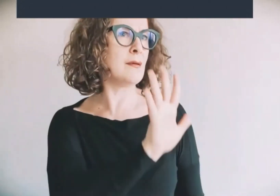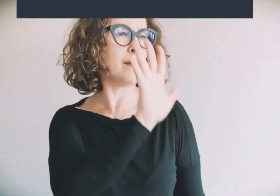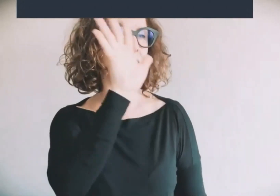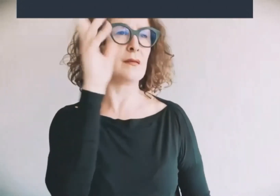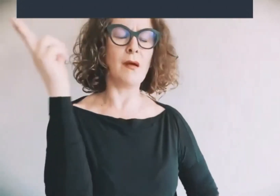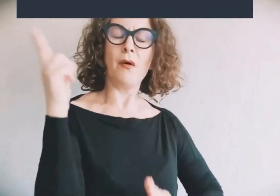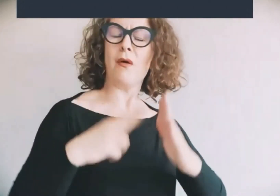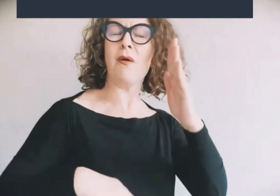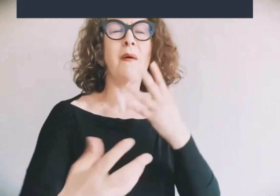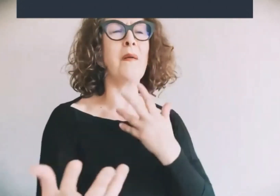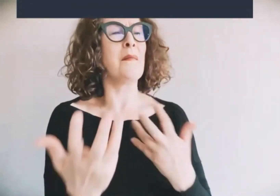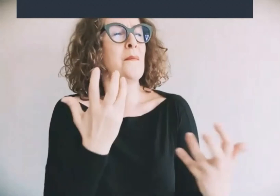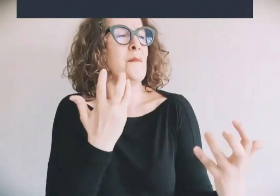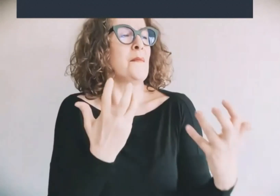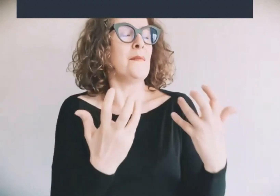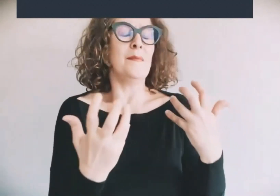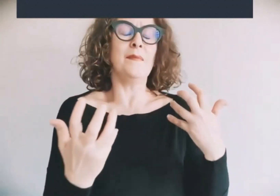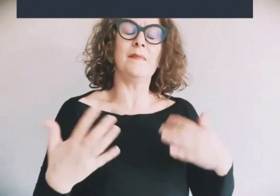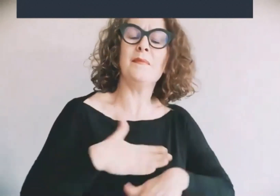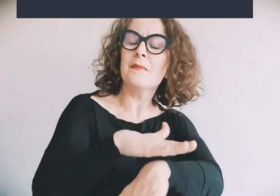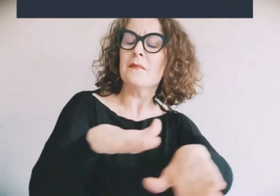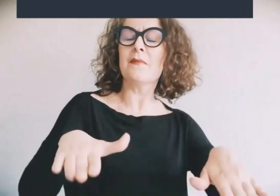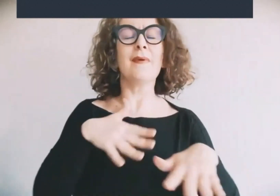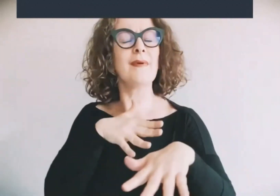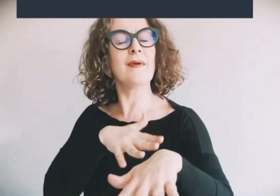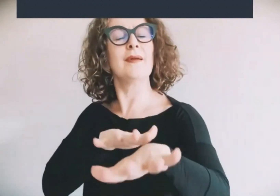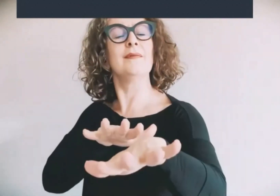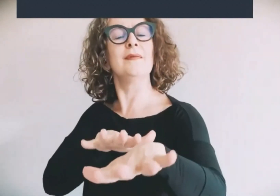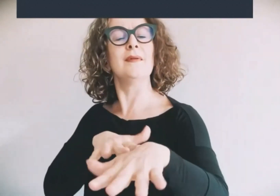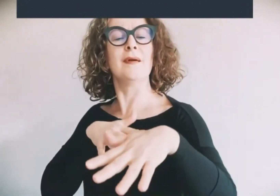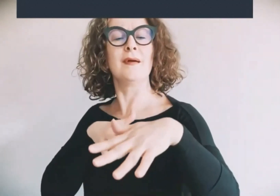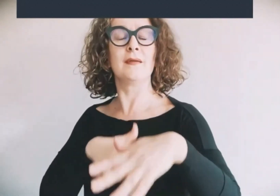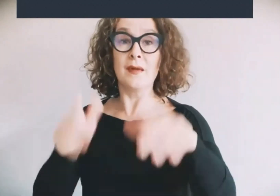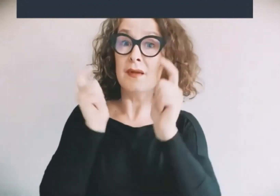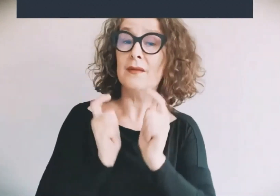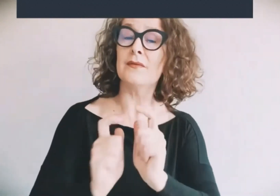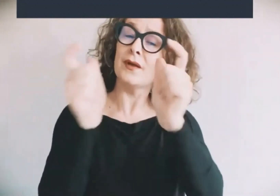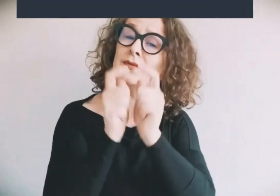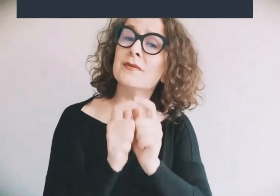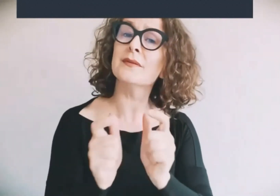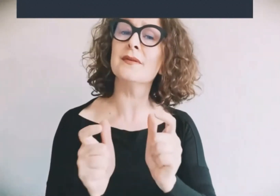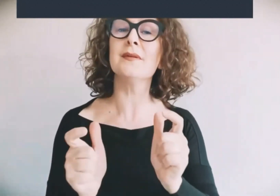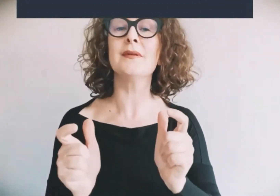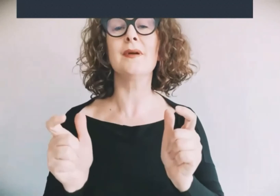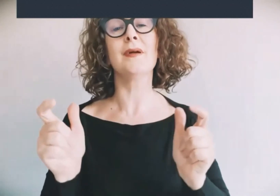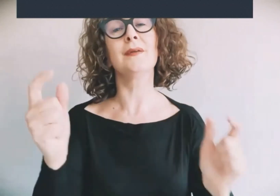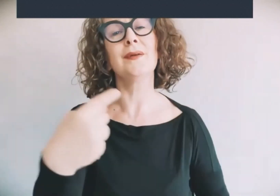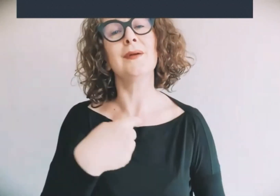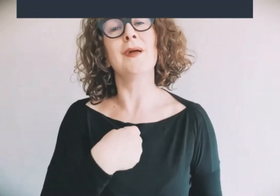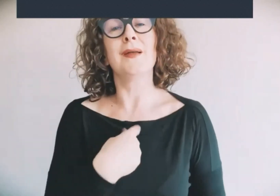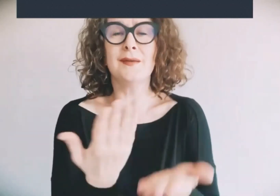disegnata con colore enorme e il mare da spinata e quanto mi